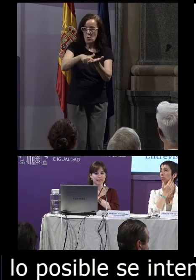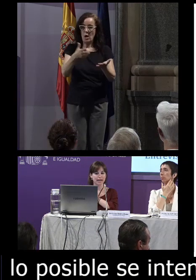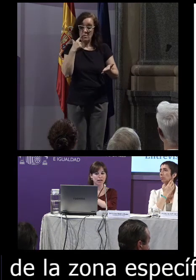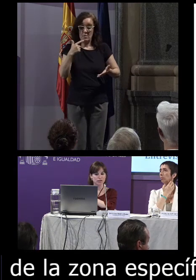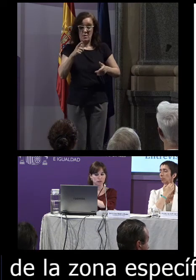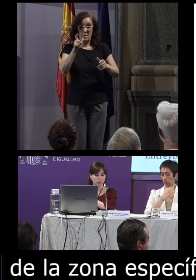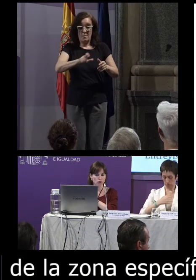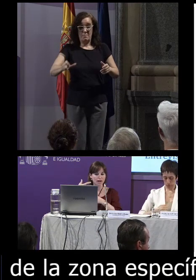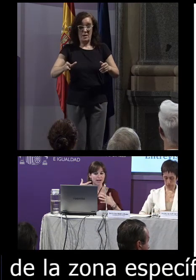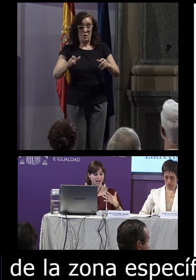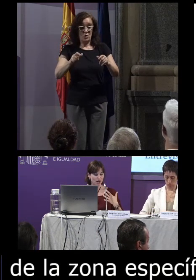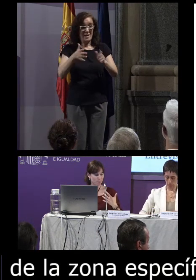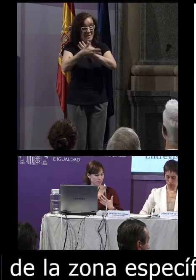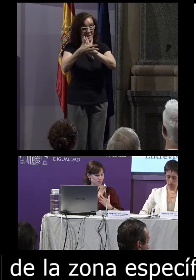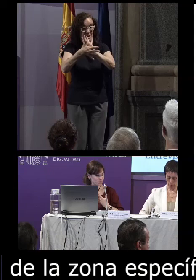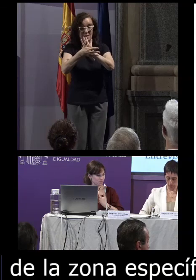signantes de aquella zona